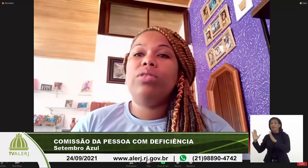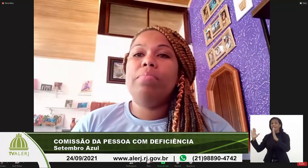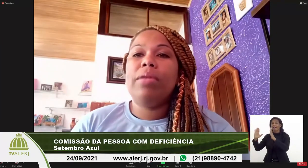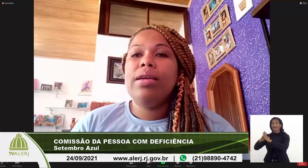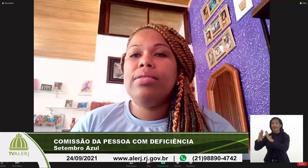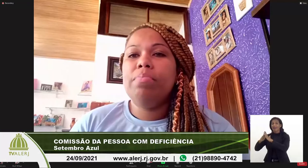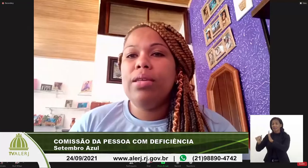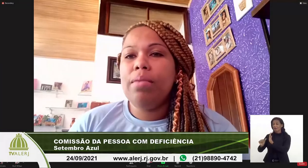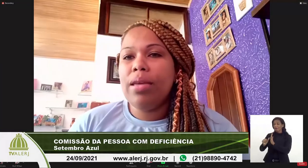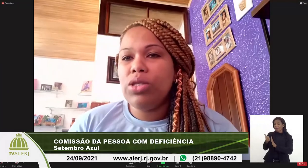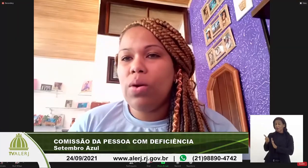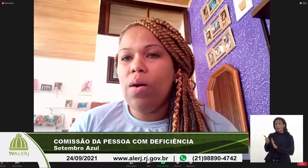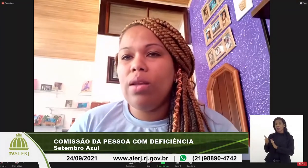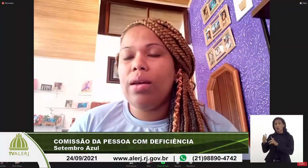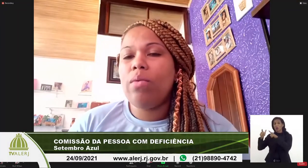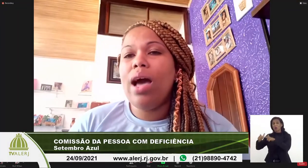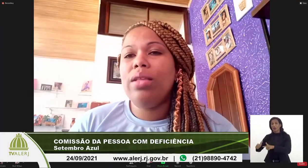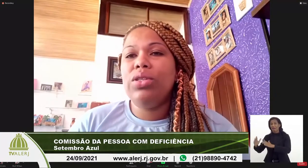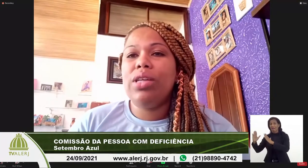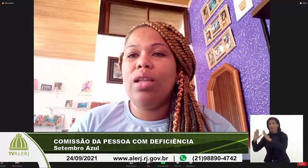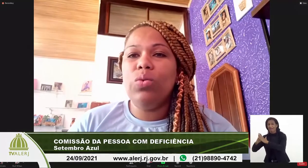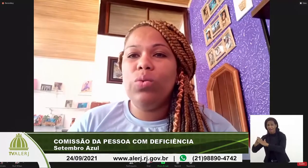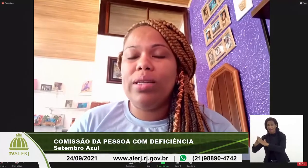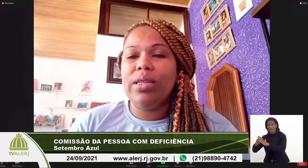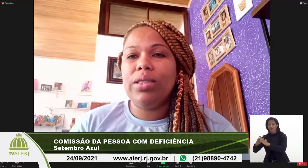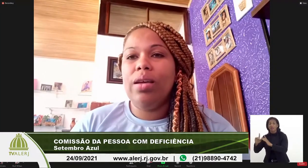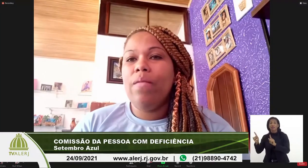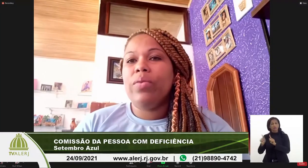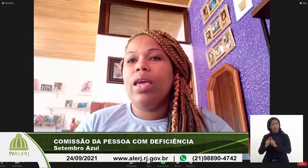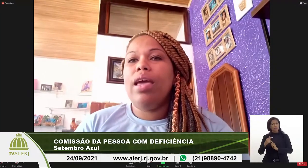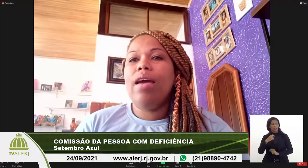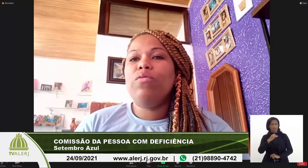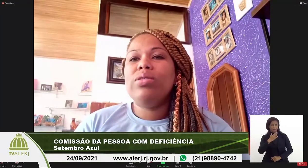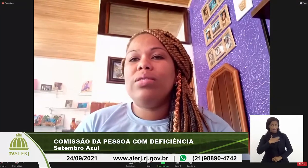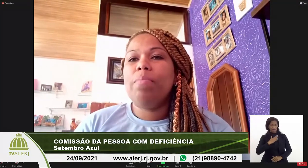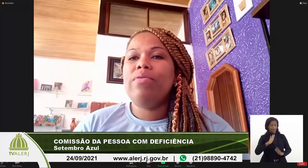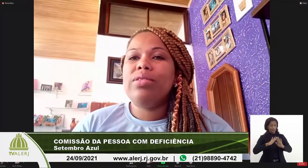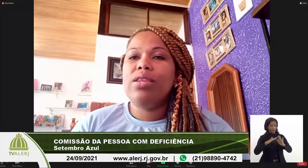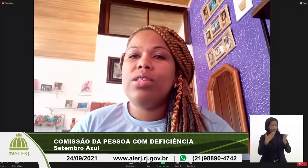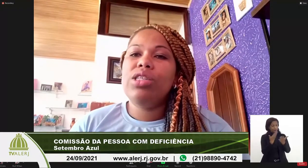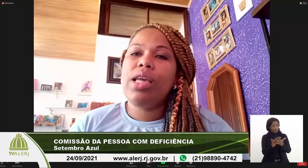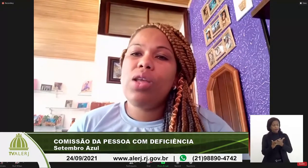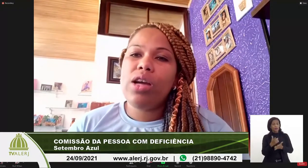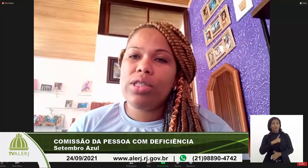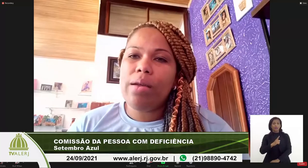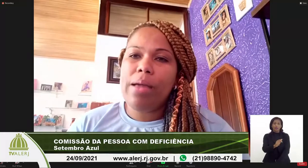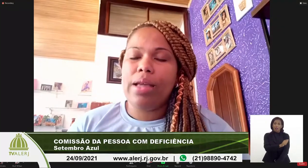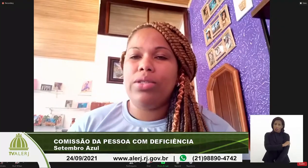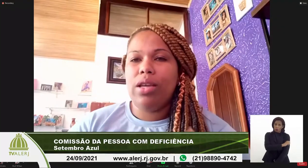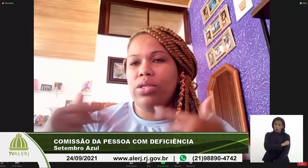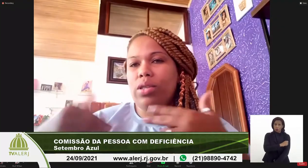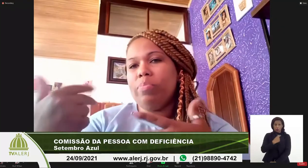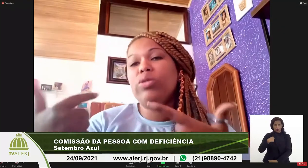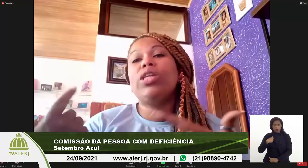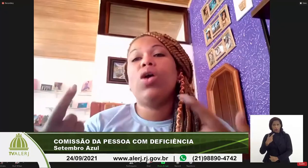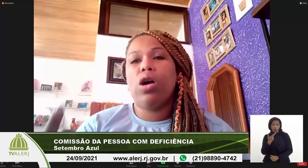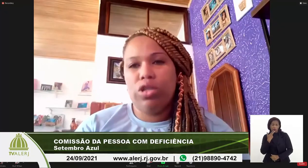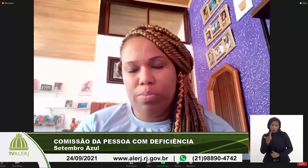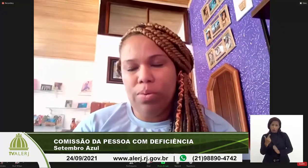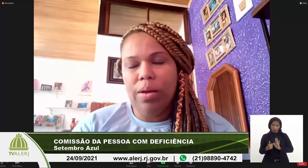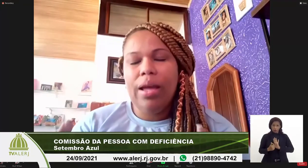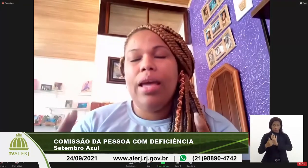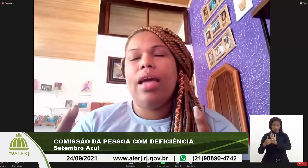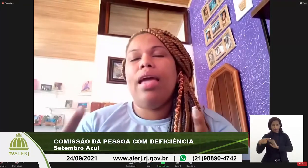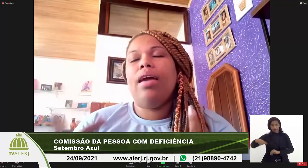aí, eu também recebi na minha escola quadros de alunas, vou dizer para vocês, estereoticamente, pelo